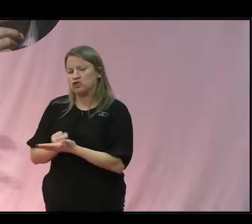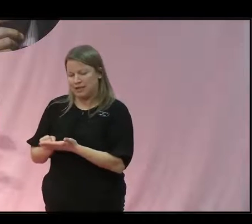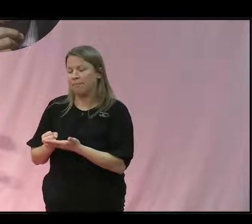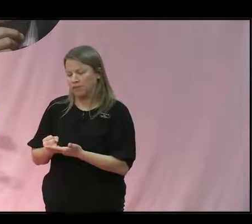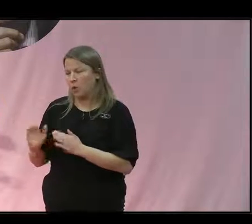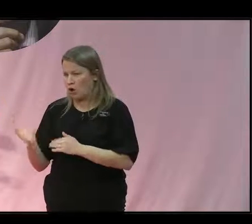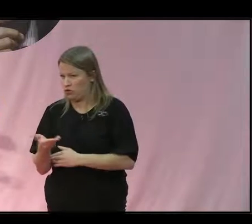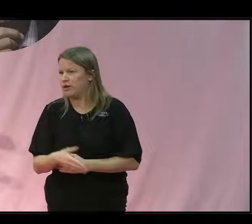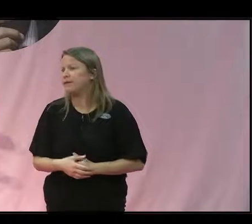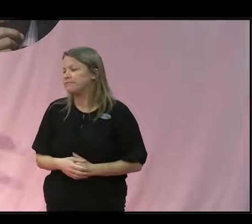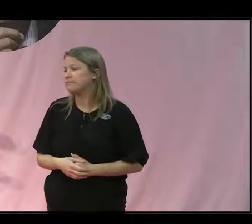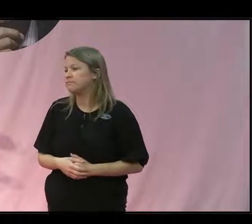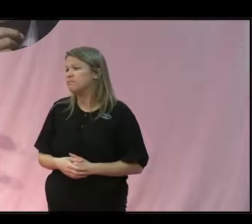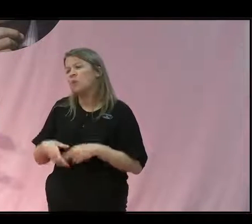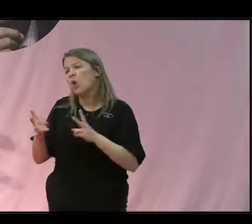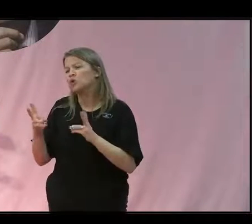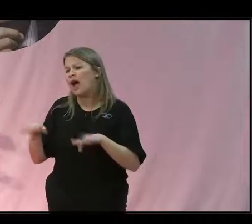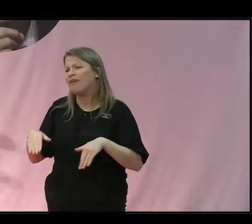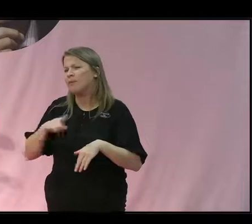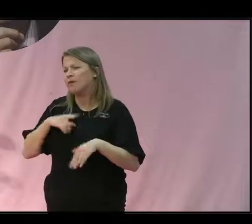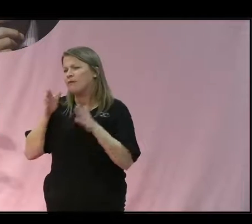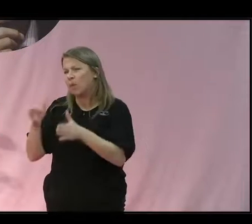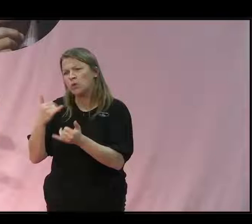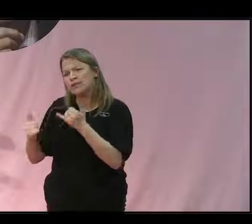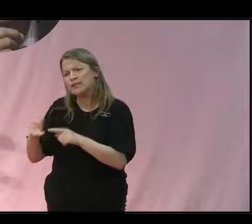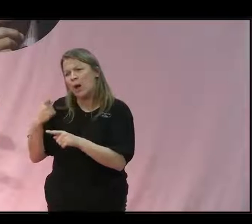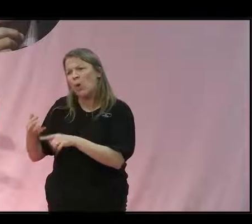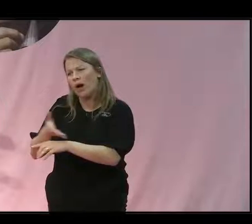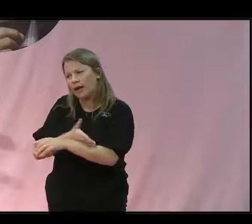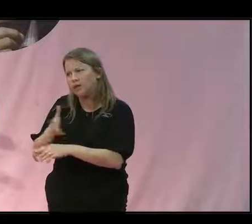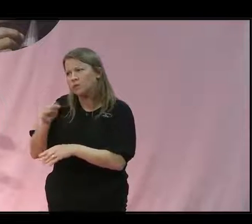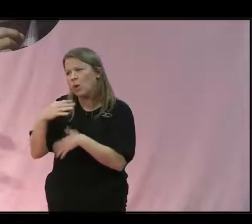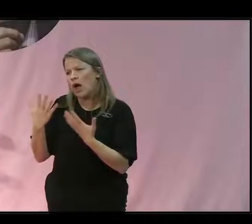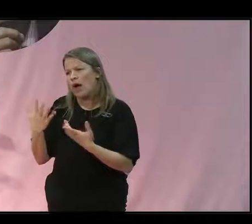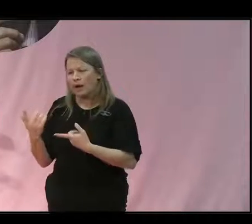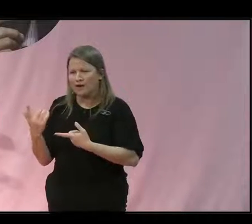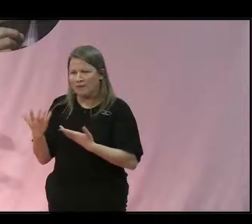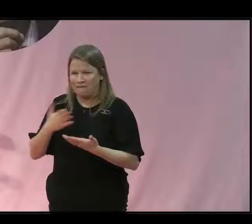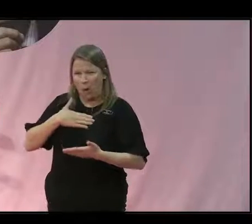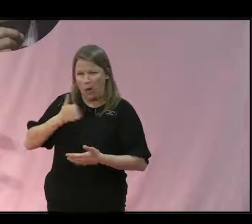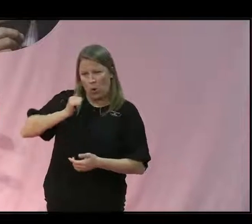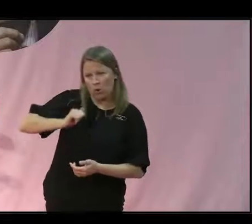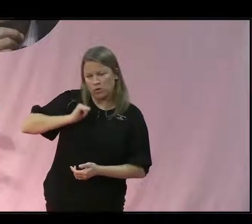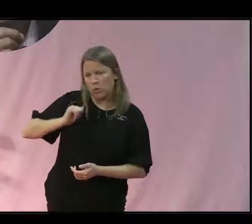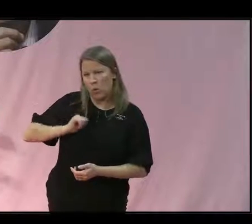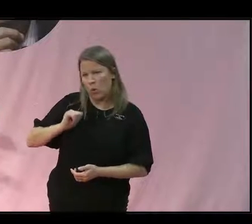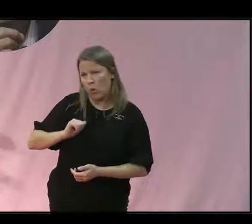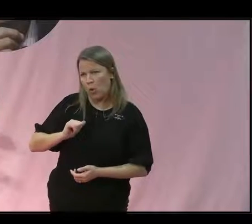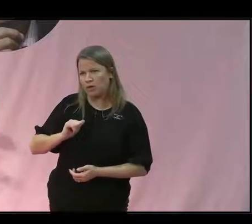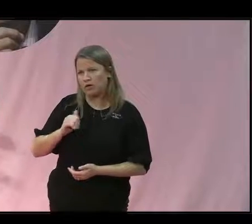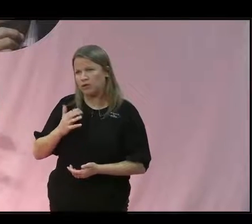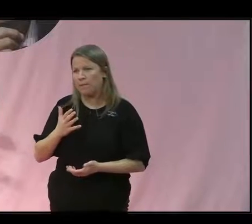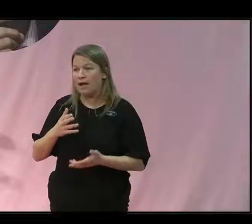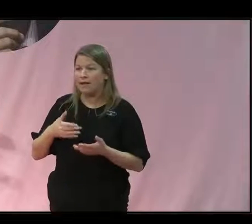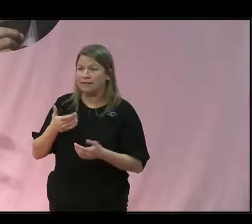Det man också gjort och det som varit i fokus mycket de senaste åren handlar ju om kopplingen mellan vår konsumtion och vår import av varor som biff och